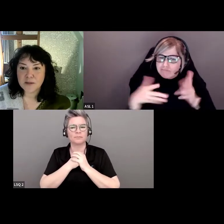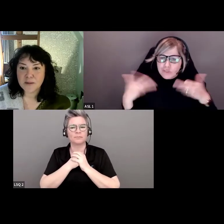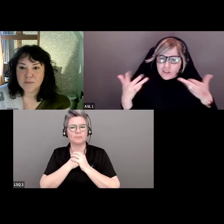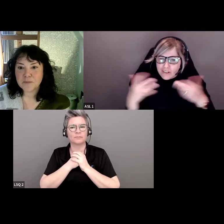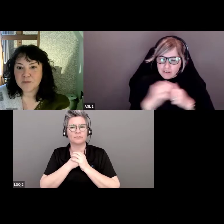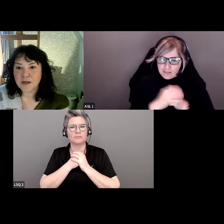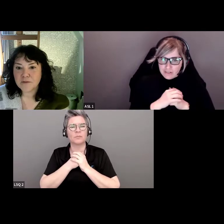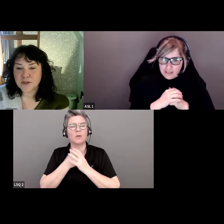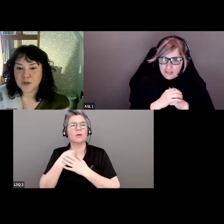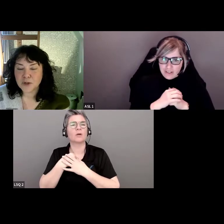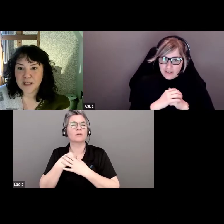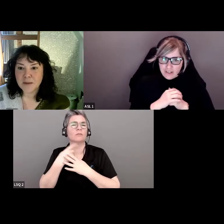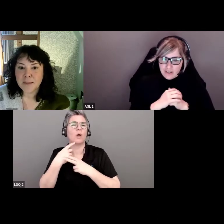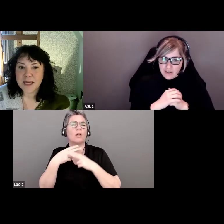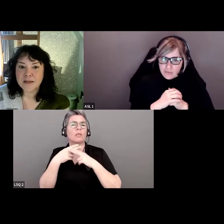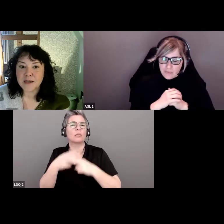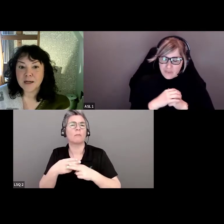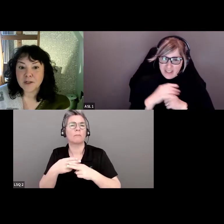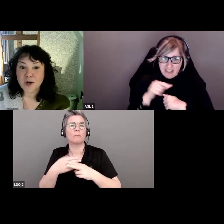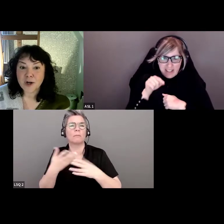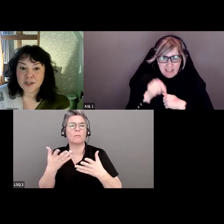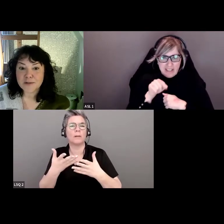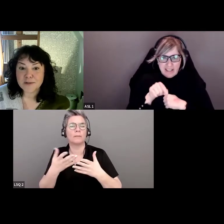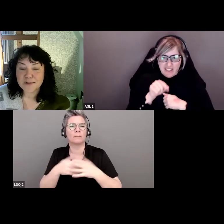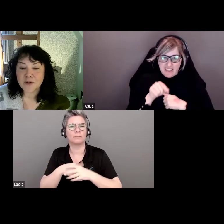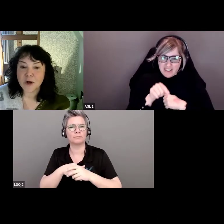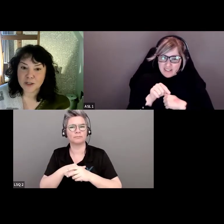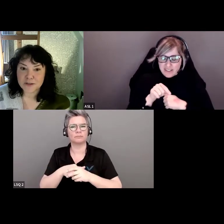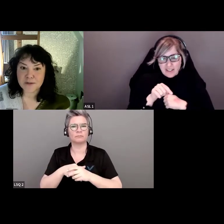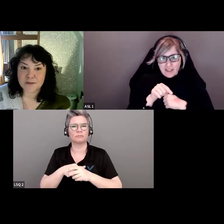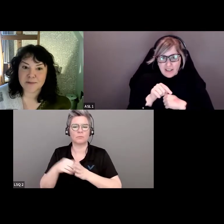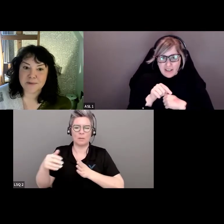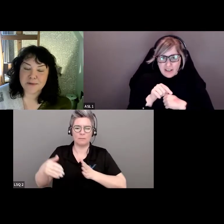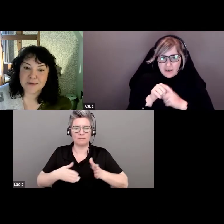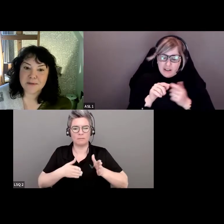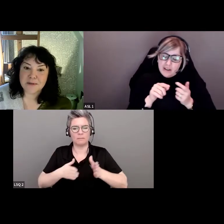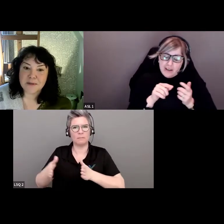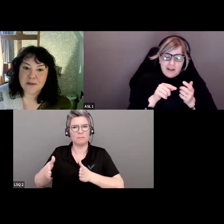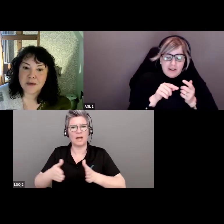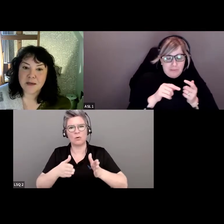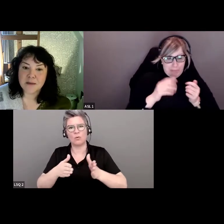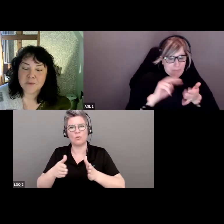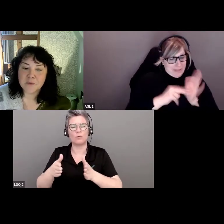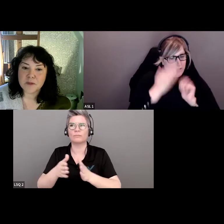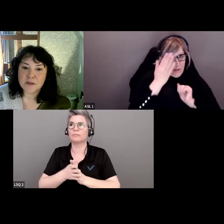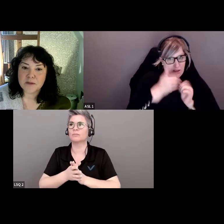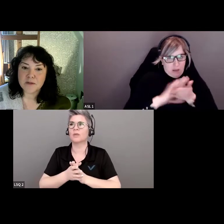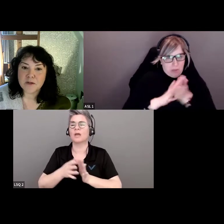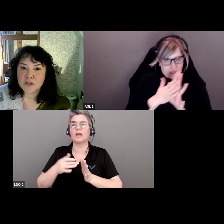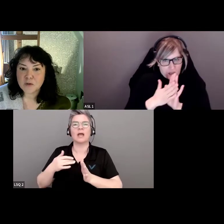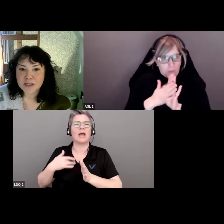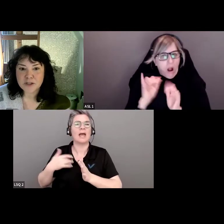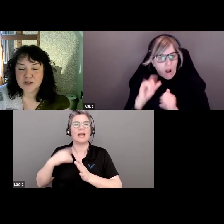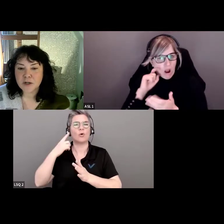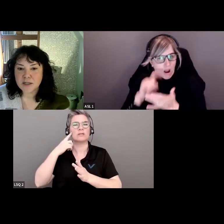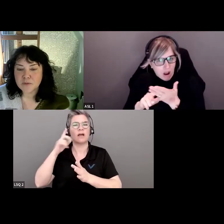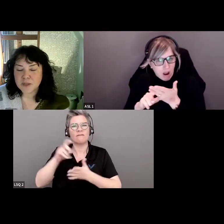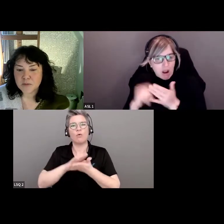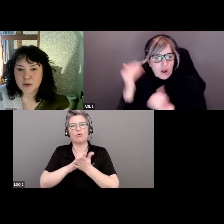J'appelle ça un parcours. L'inconscient doit devenir conscient.